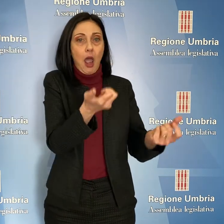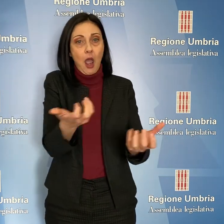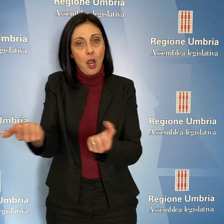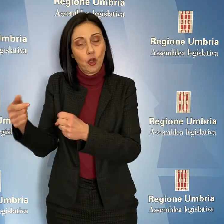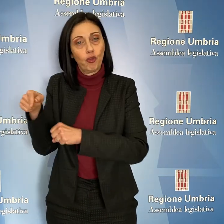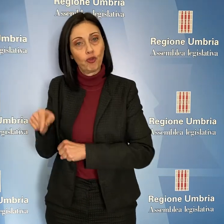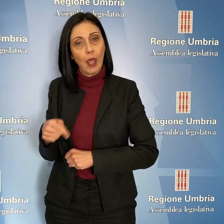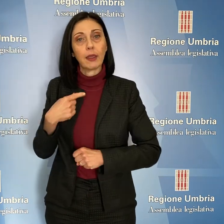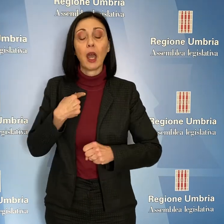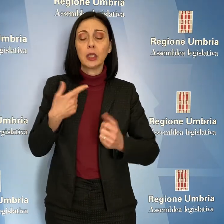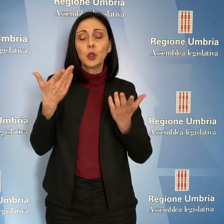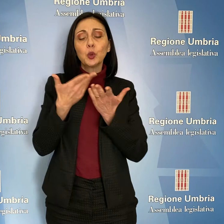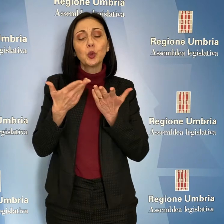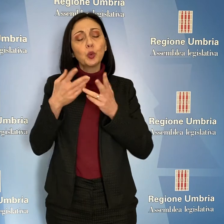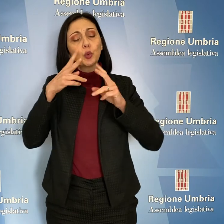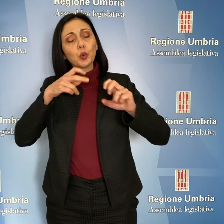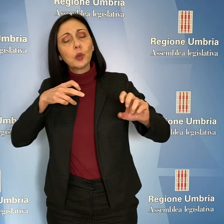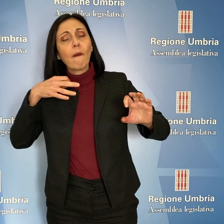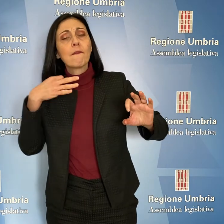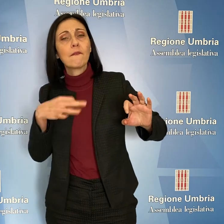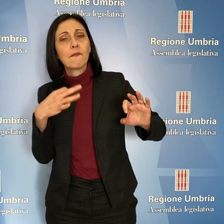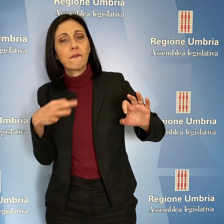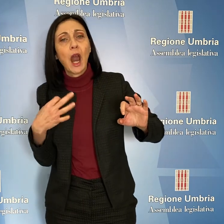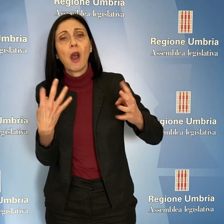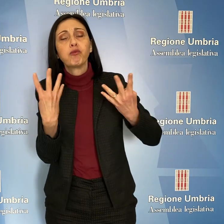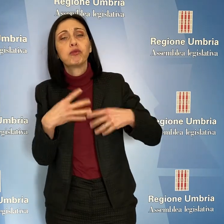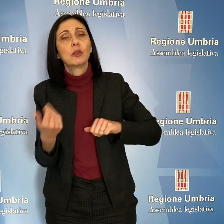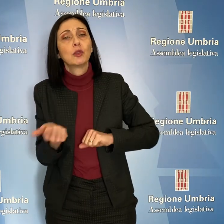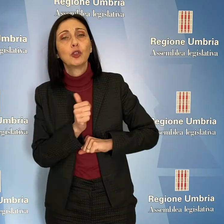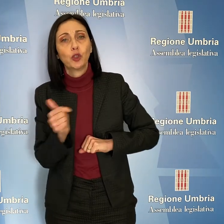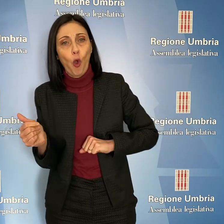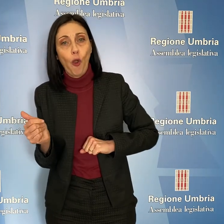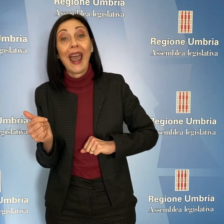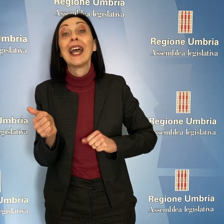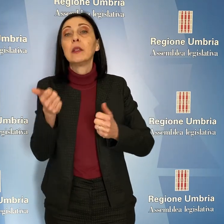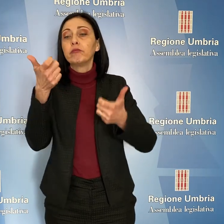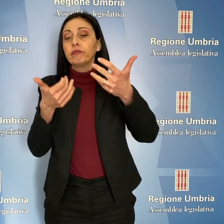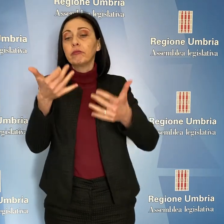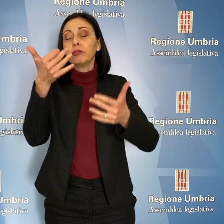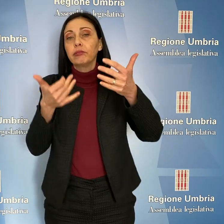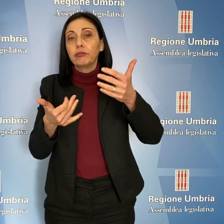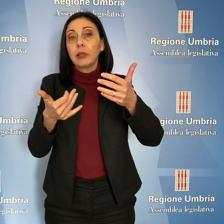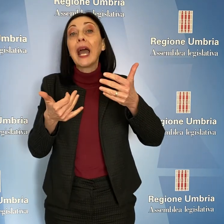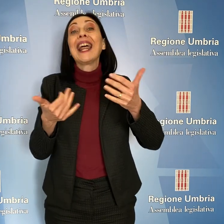sicurezza relativa allo studio, la prima analisi dei dati verrà effettuata entro il mese di dicembre.